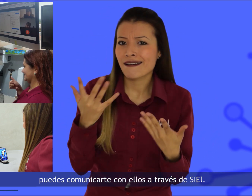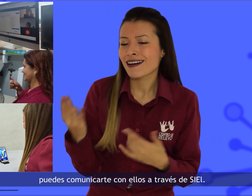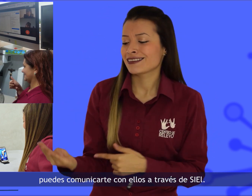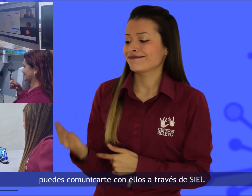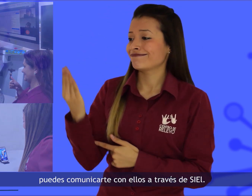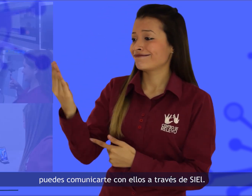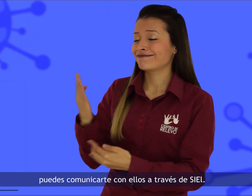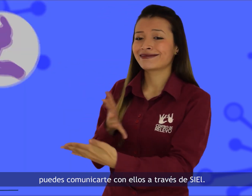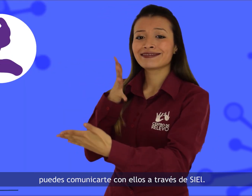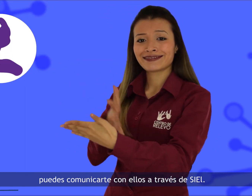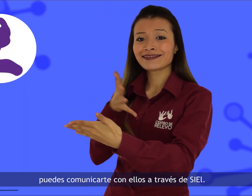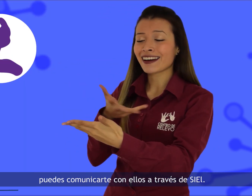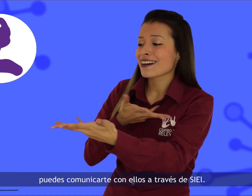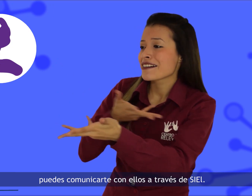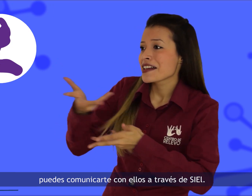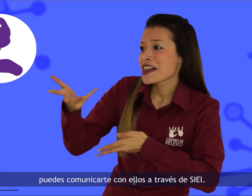comunicarte con ellos a través de Ciel.